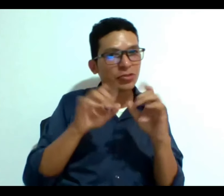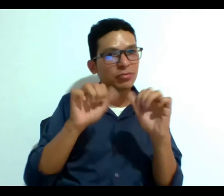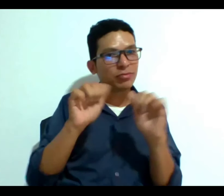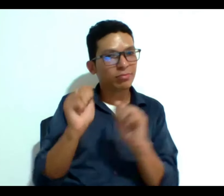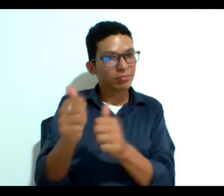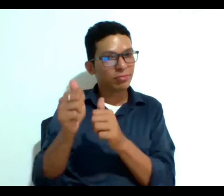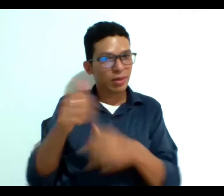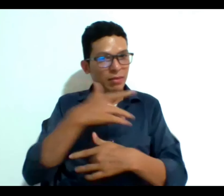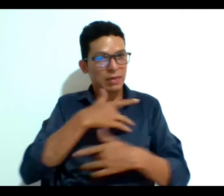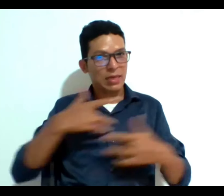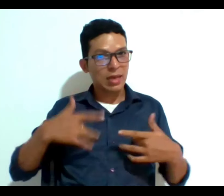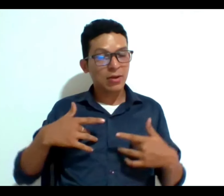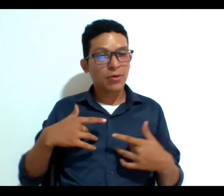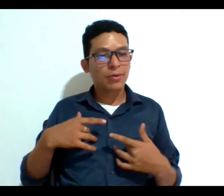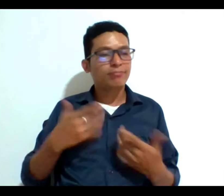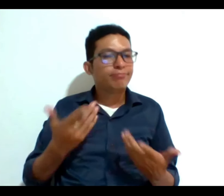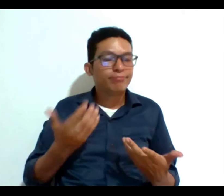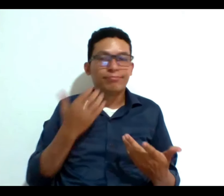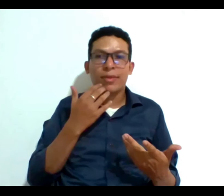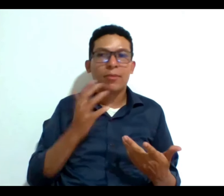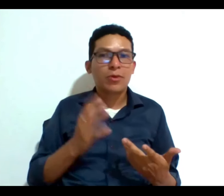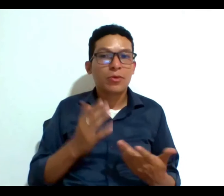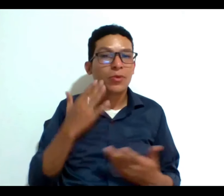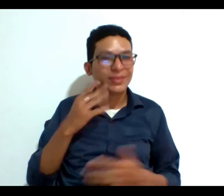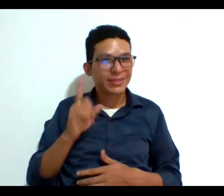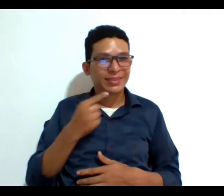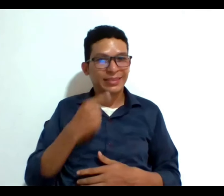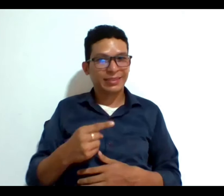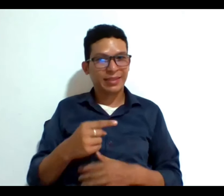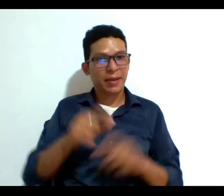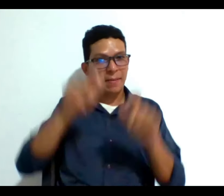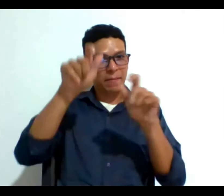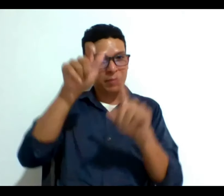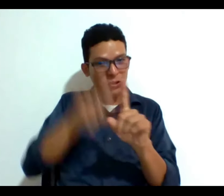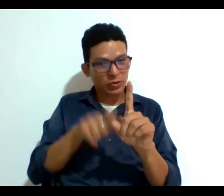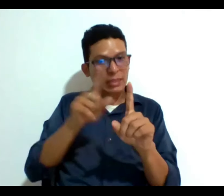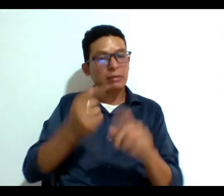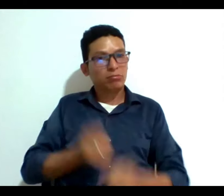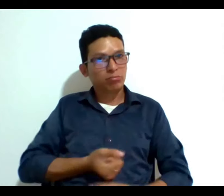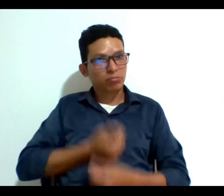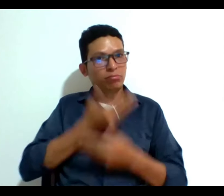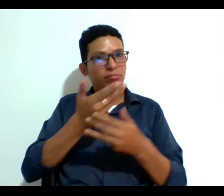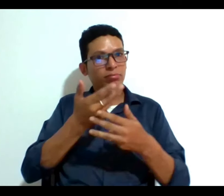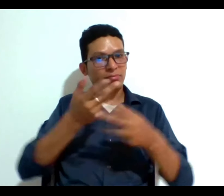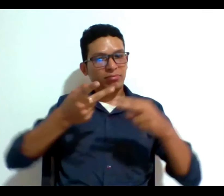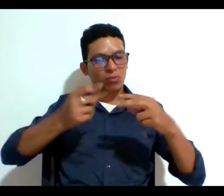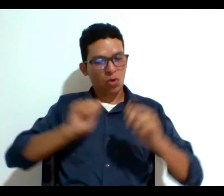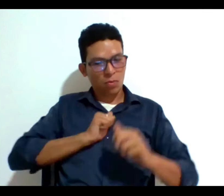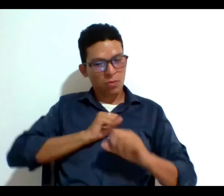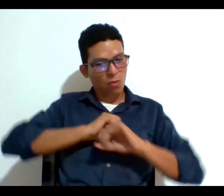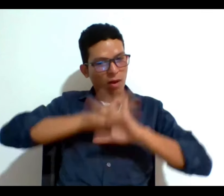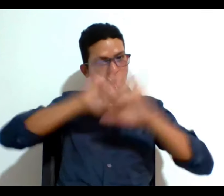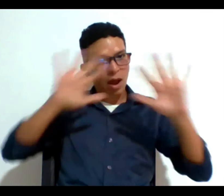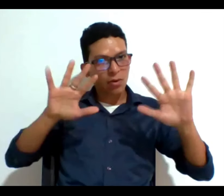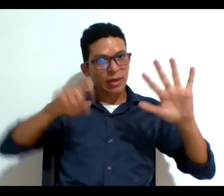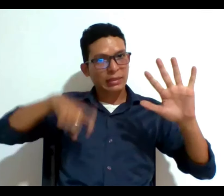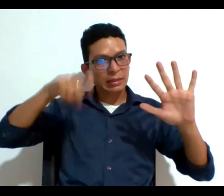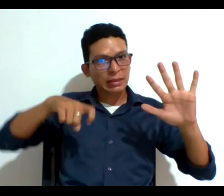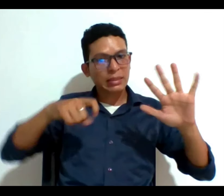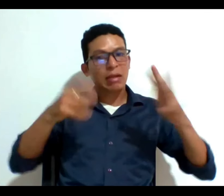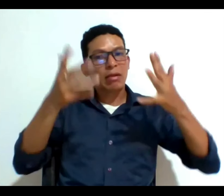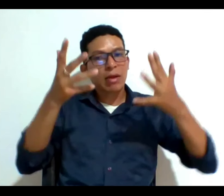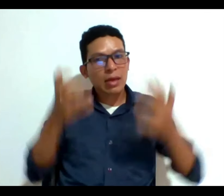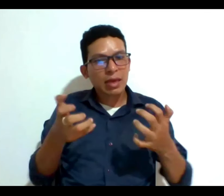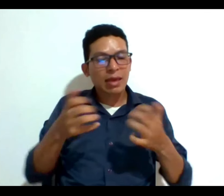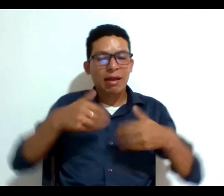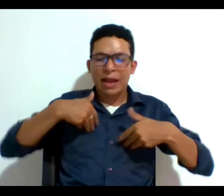cuando como lo dice el caso esta es una persona que manifiesta con claridad lo que quiere lo que no quiere que está